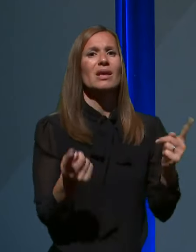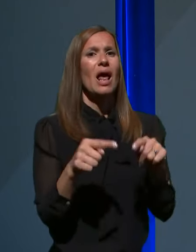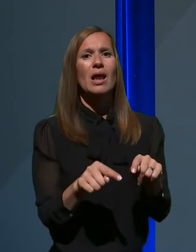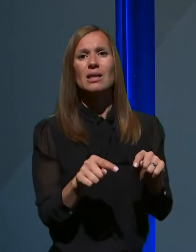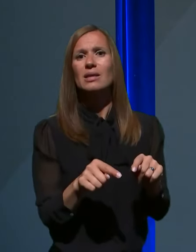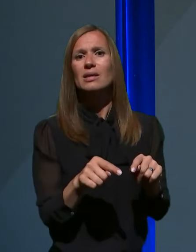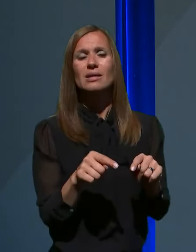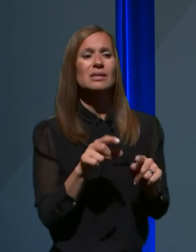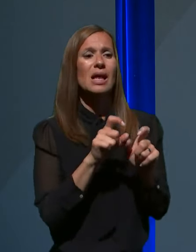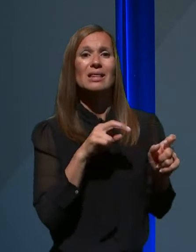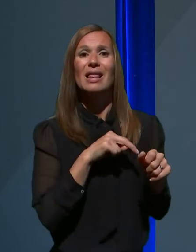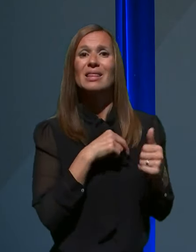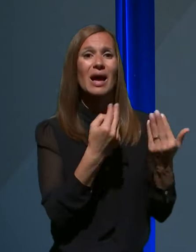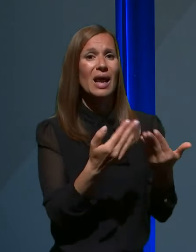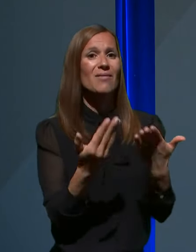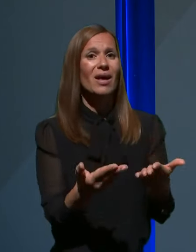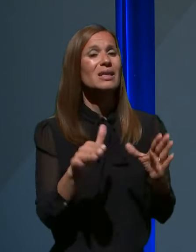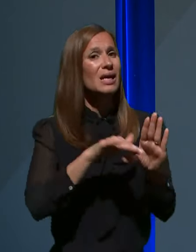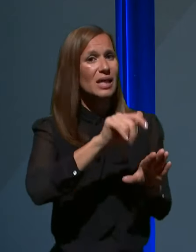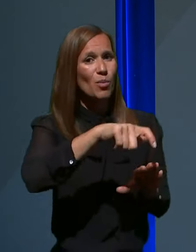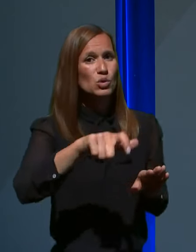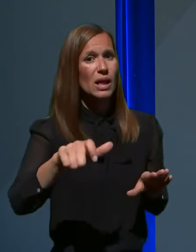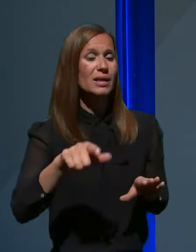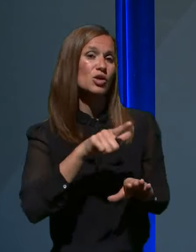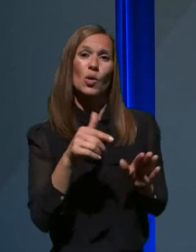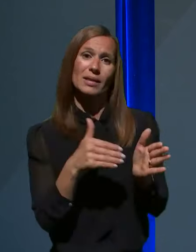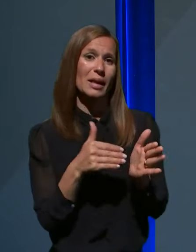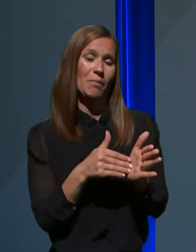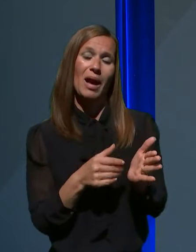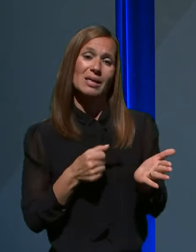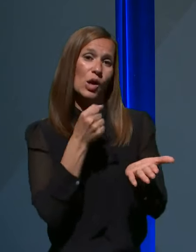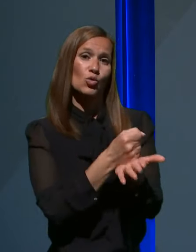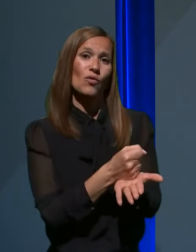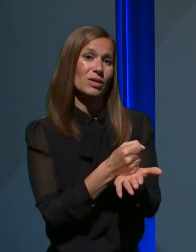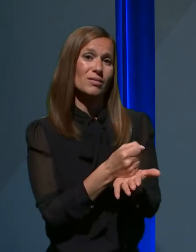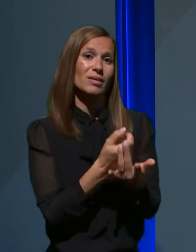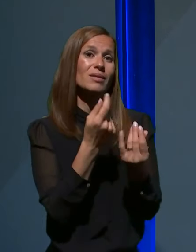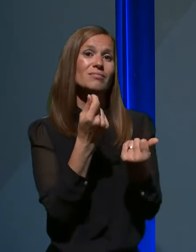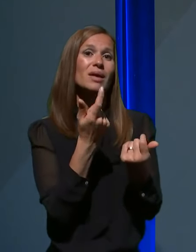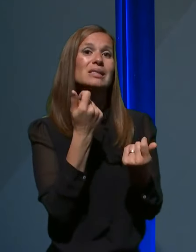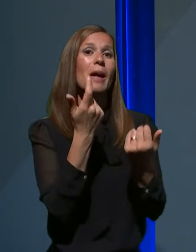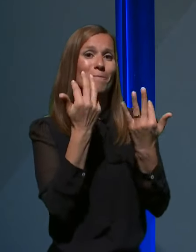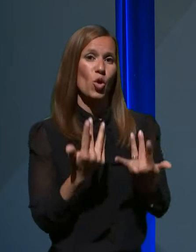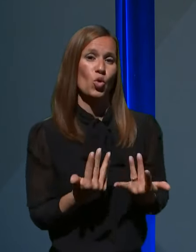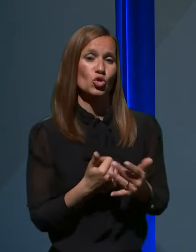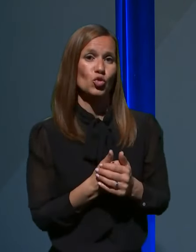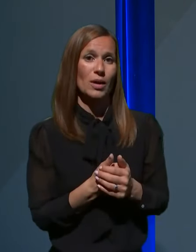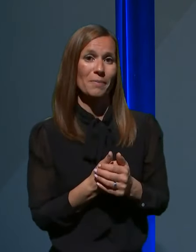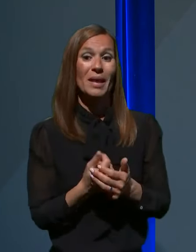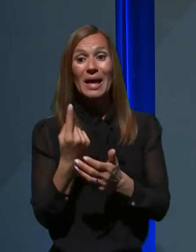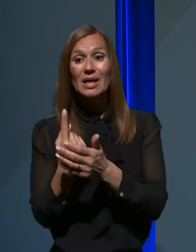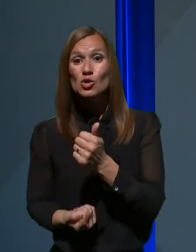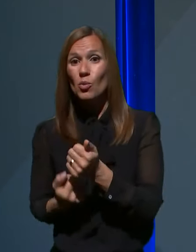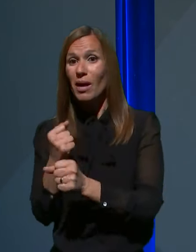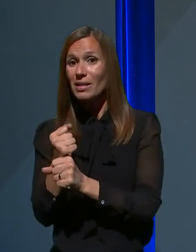nagrajevanja zaposlenih, je pač zagotovitev, da bo to pokrito iz proračuna. Medtem, ko sam izpad dela iz naslova